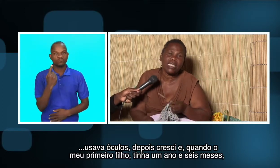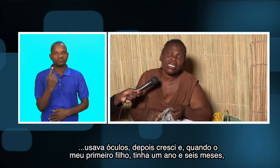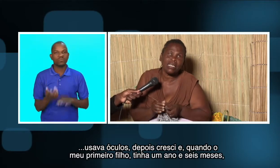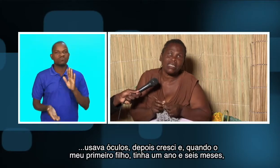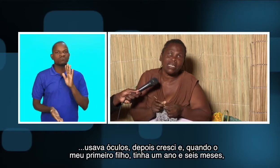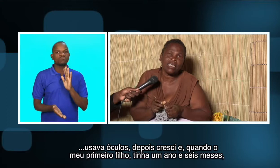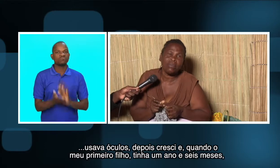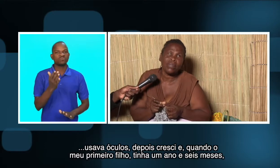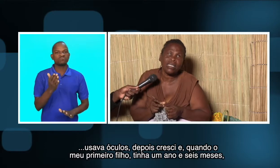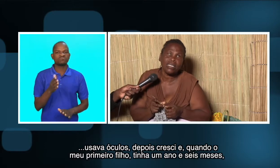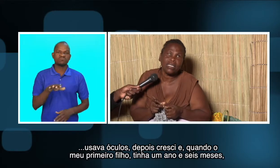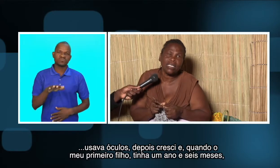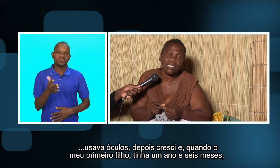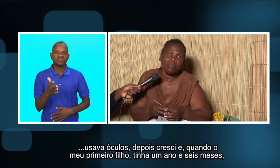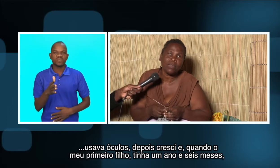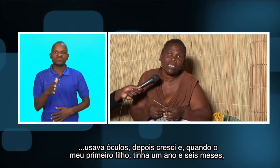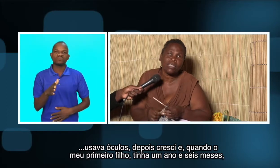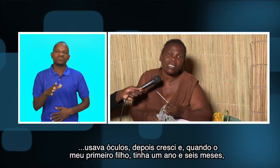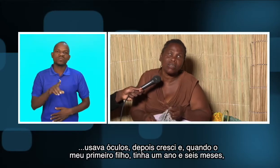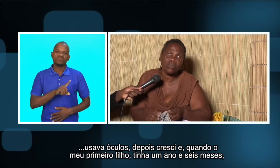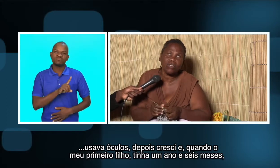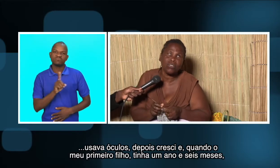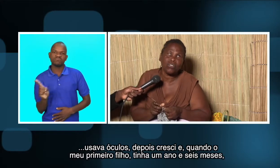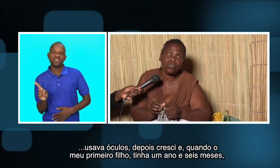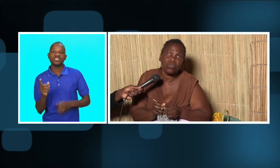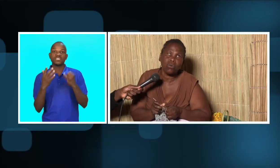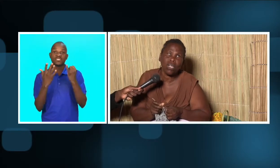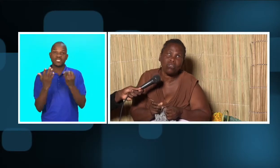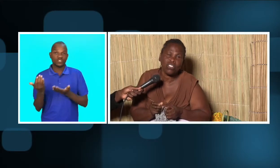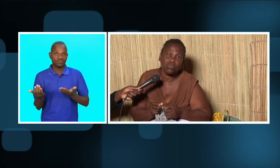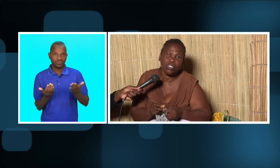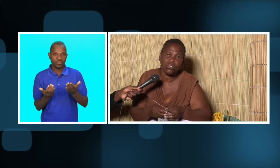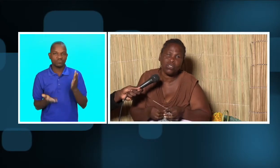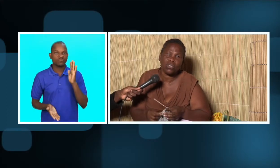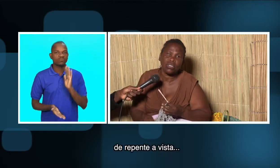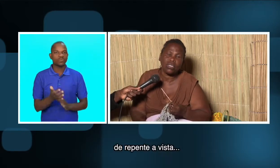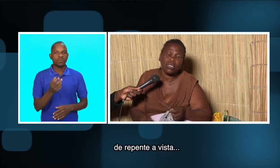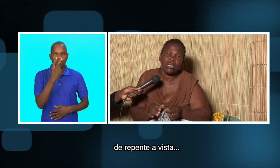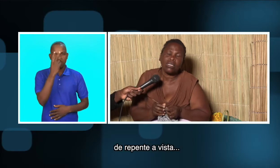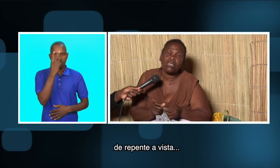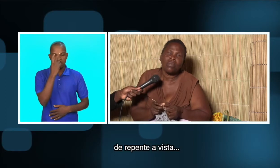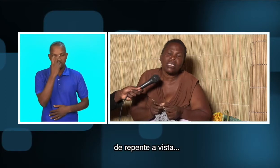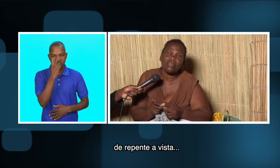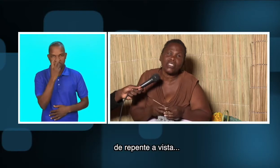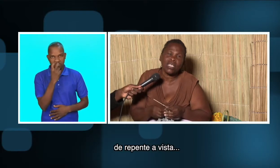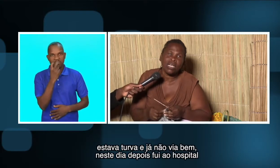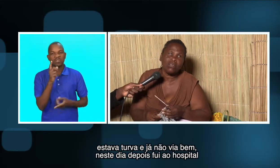criança, de repente tinha uma criança de uns 1 ano e 6 meses. De repente a vista não